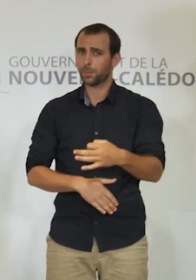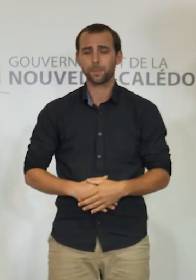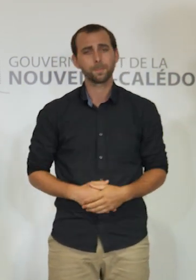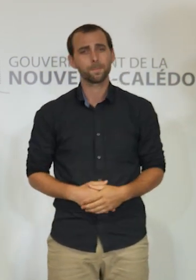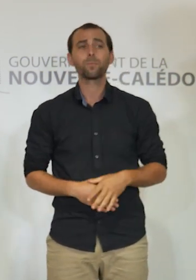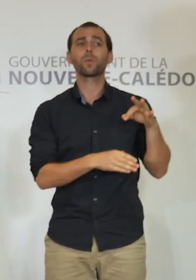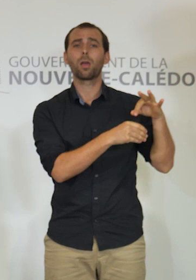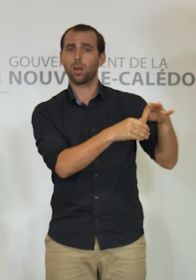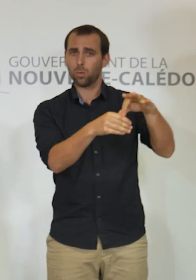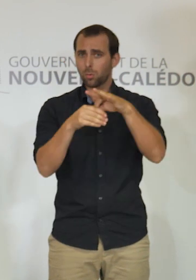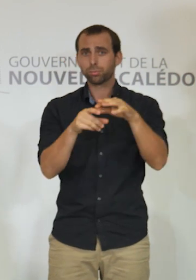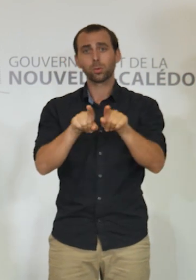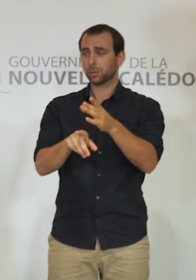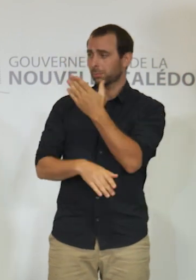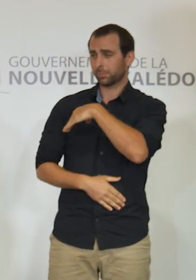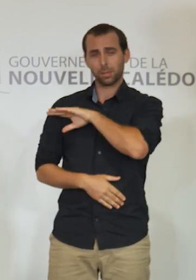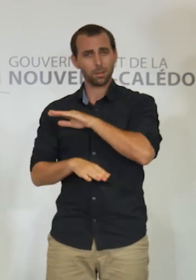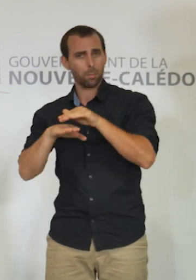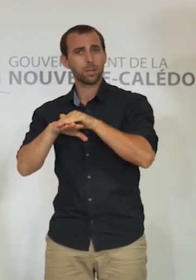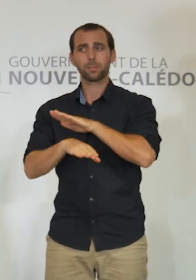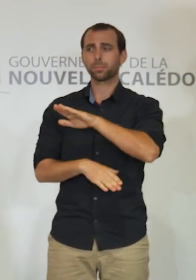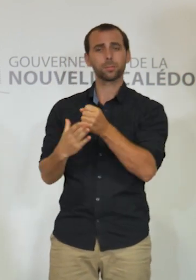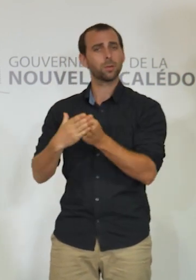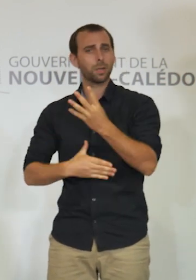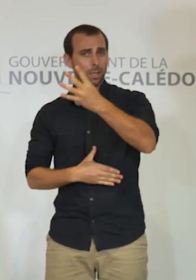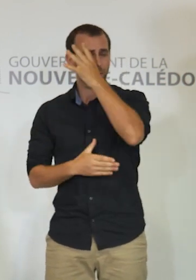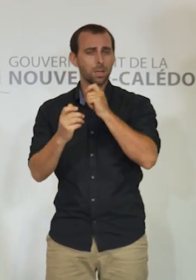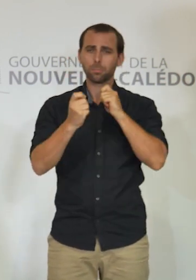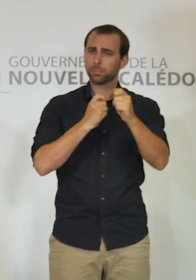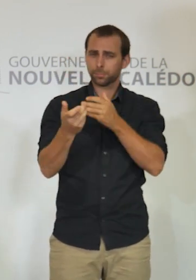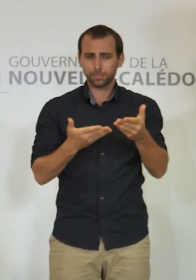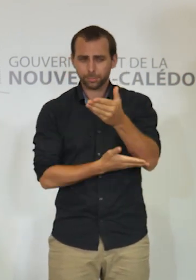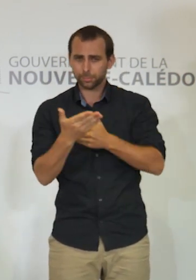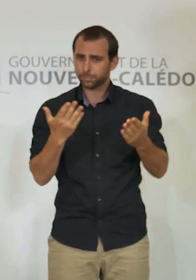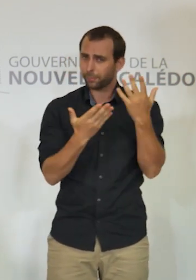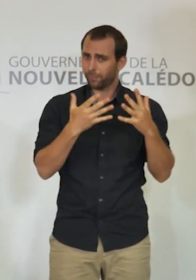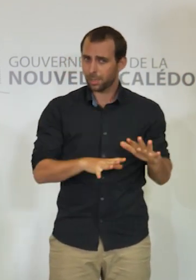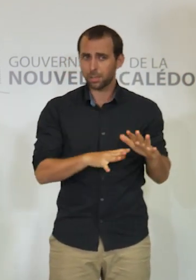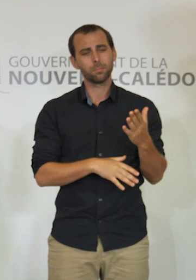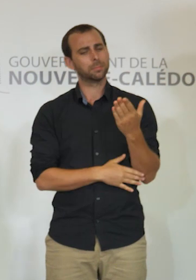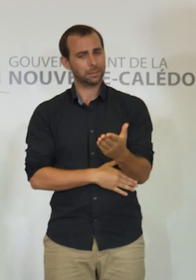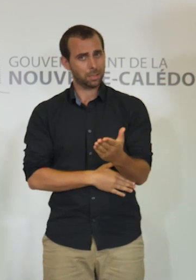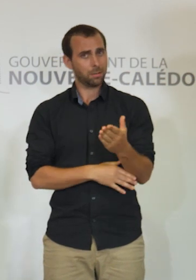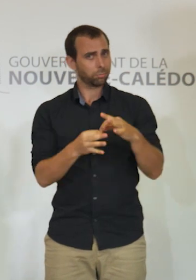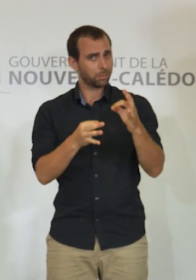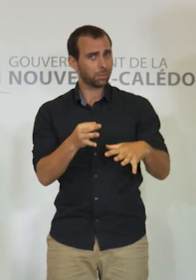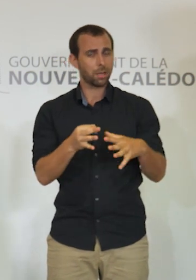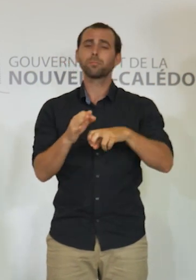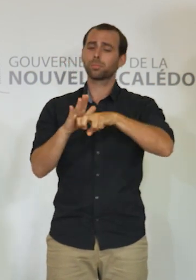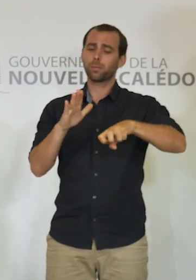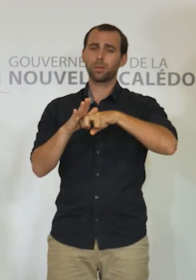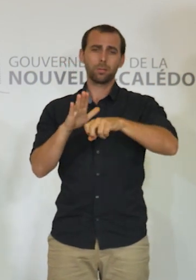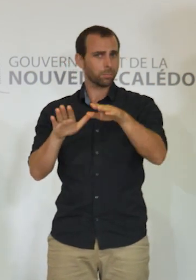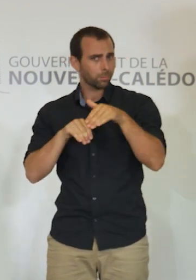les élus et les principaux responsables politiques du territoire, cette prolongation pour encore une semaine de l'essentiel des mesures de